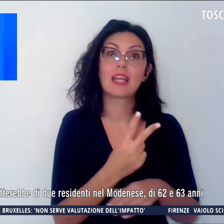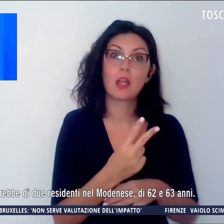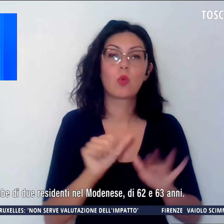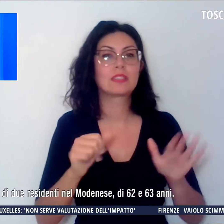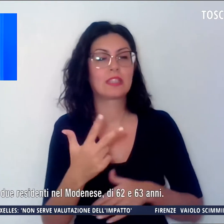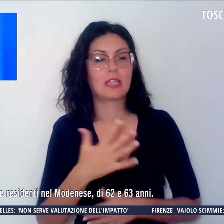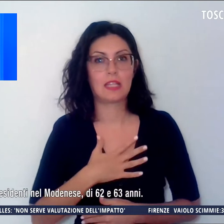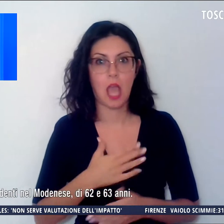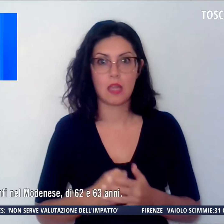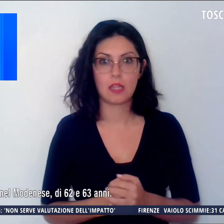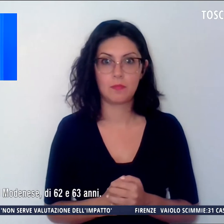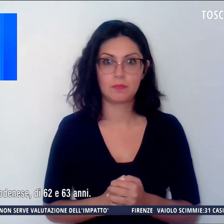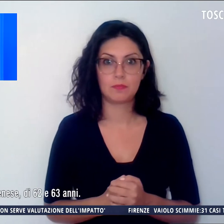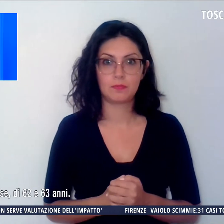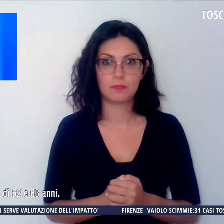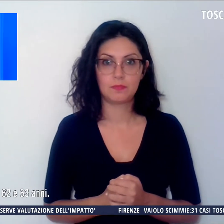anni.